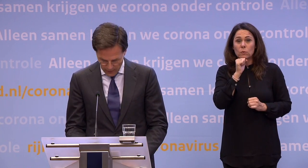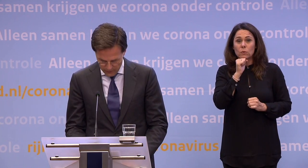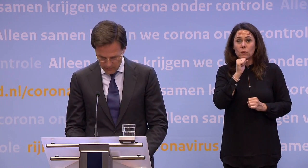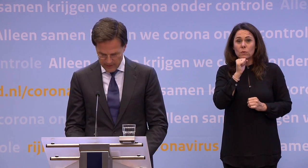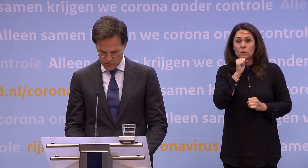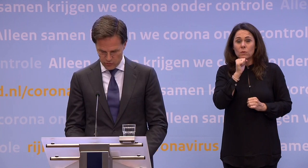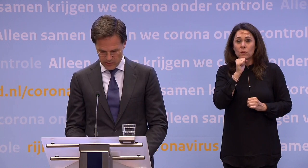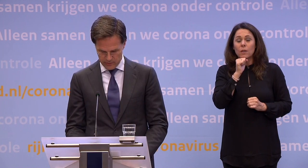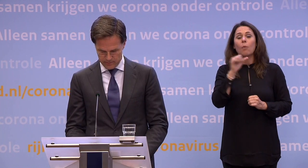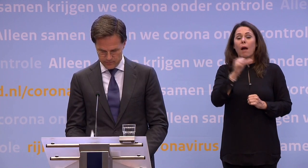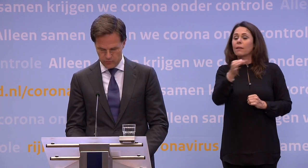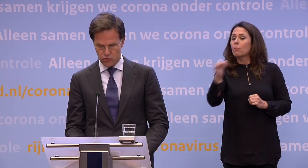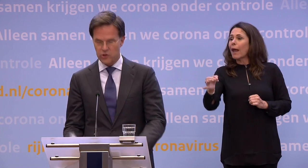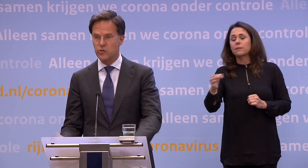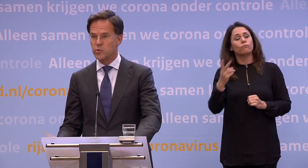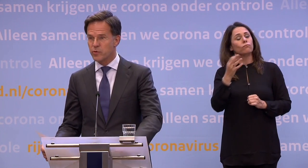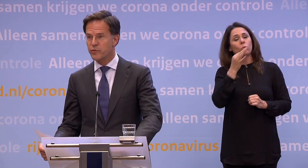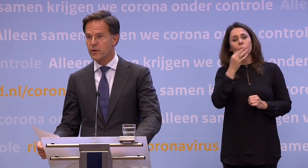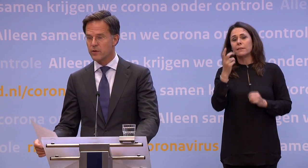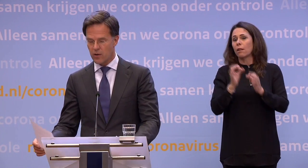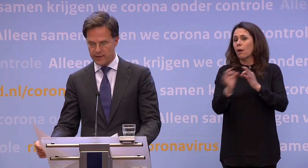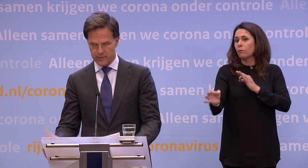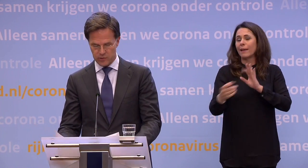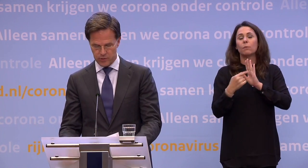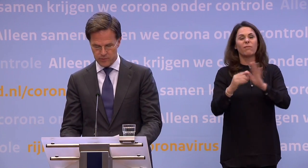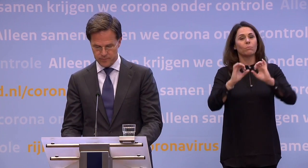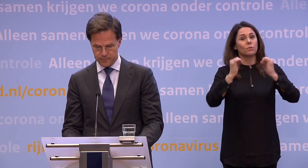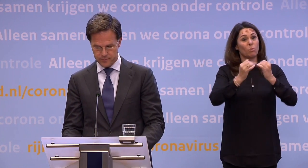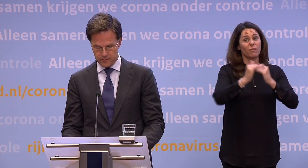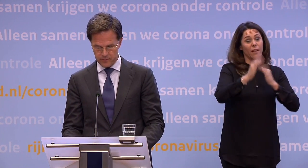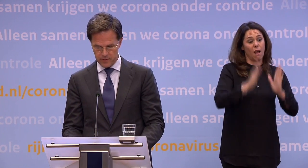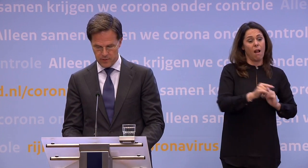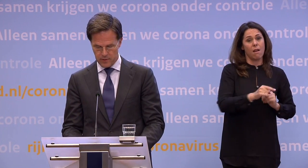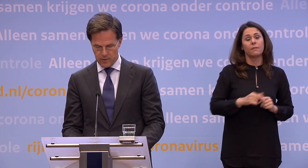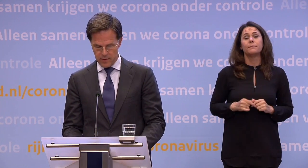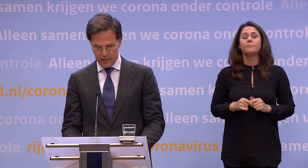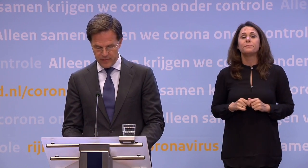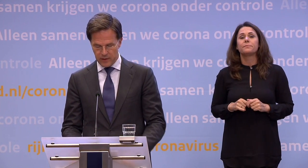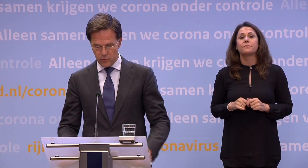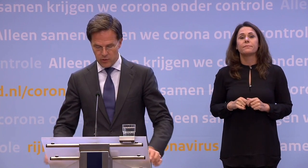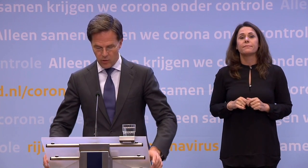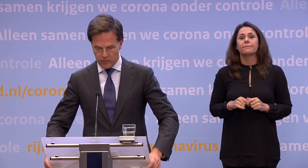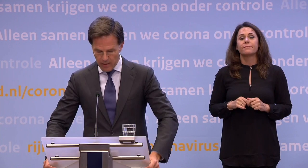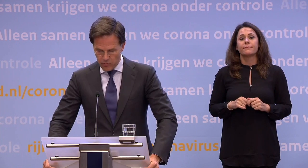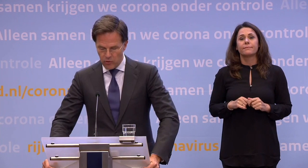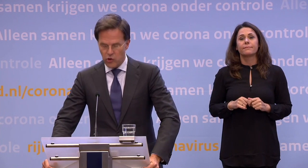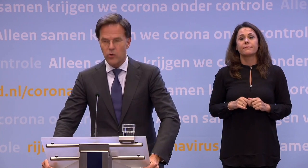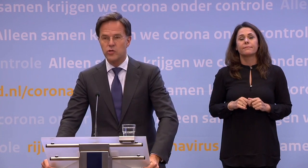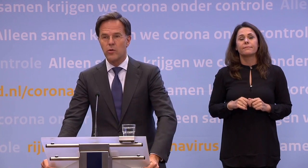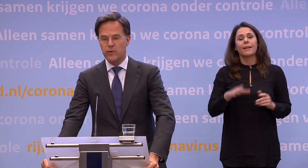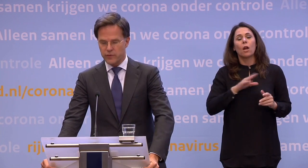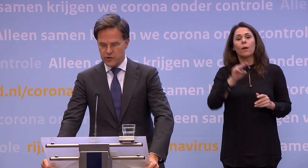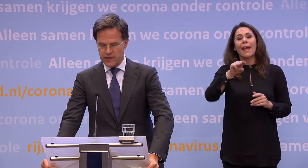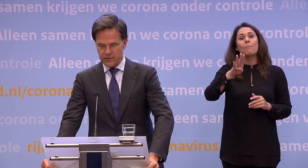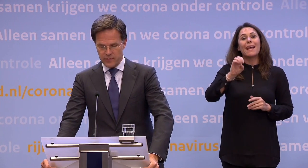...ook op andere plaatsen loslaten, zoals dat op sportvelden al eerder was gebeurd. En verder kunnen ook de mbo's,